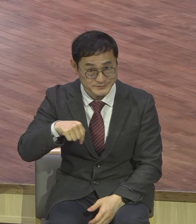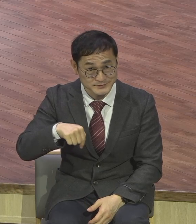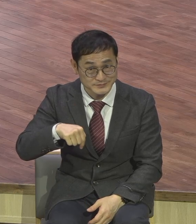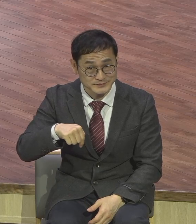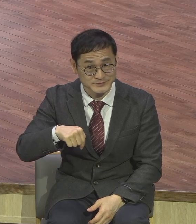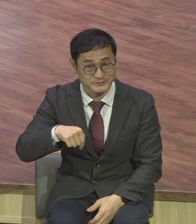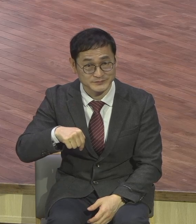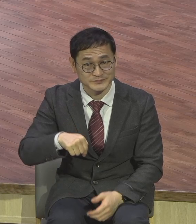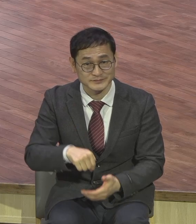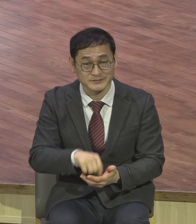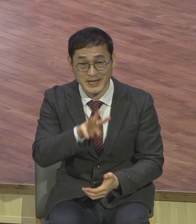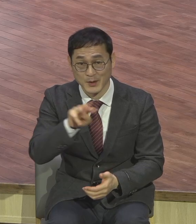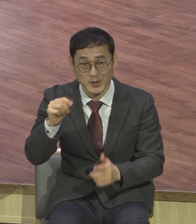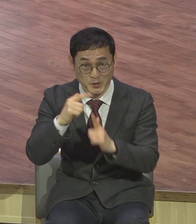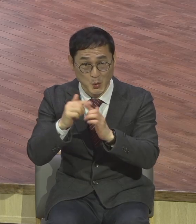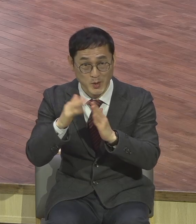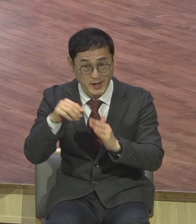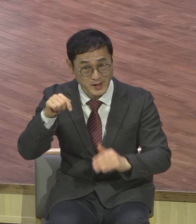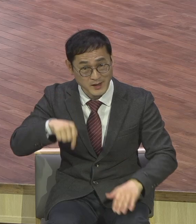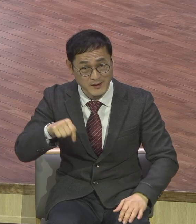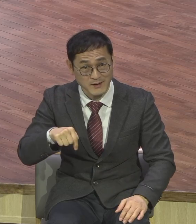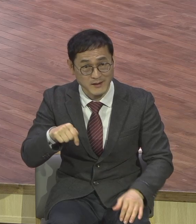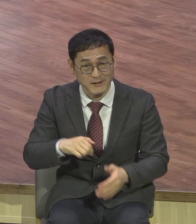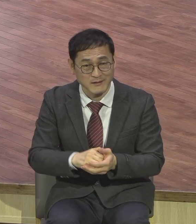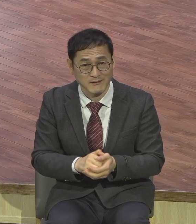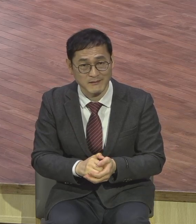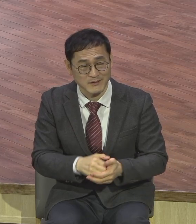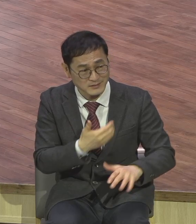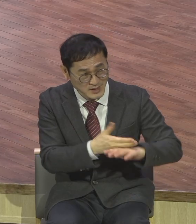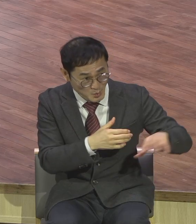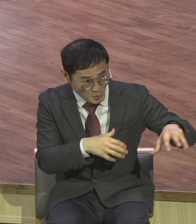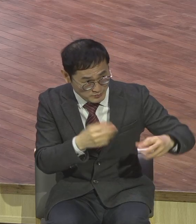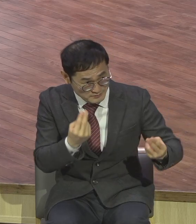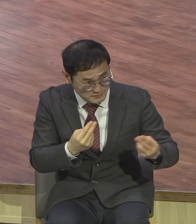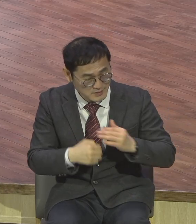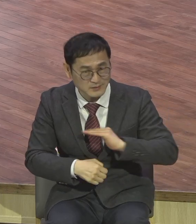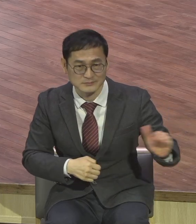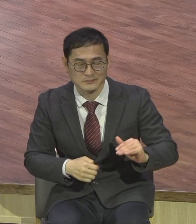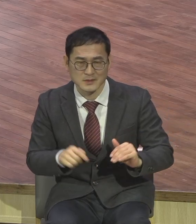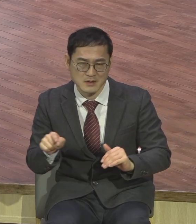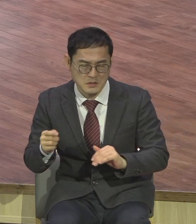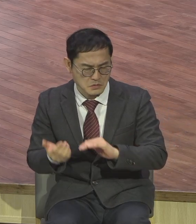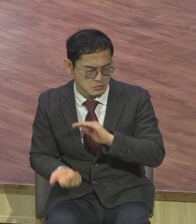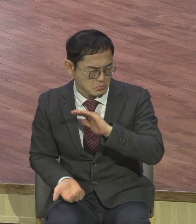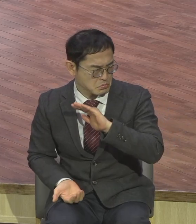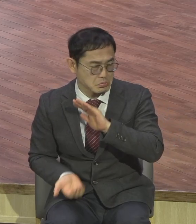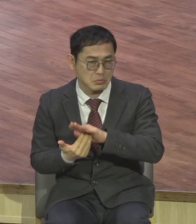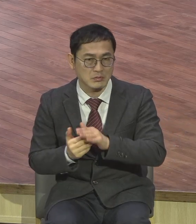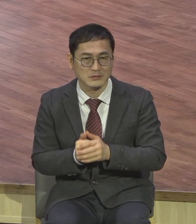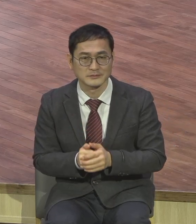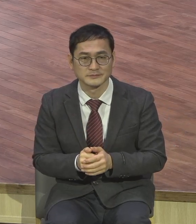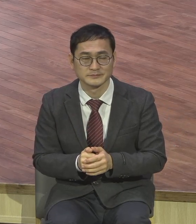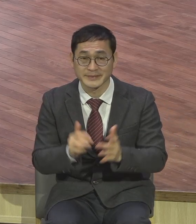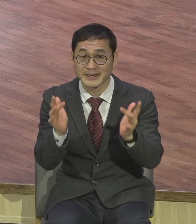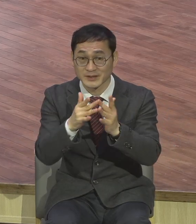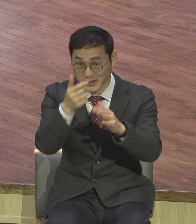다른 그런 응답을 그렇게 체험하고 있습니다 온라인 예배를 드리지만은 예배